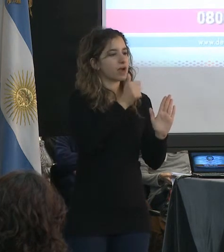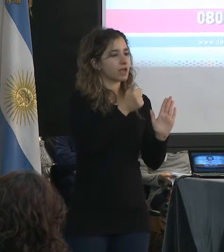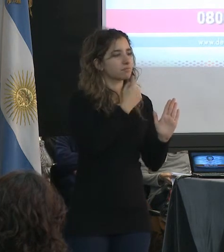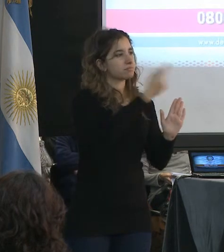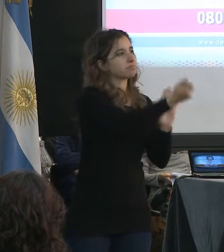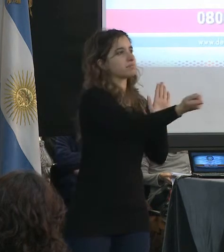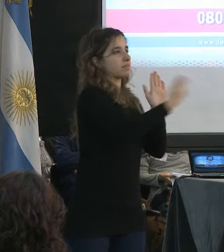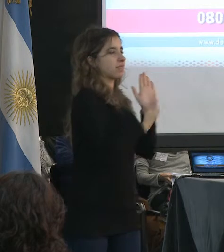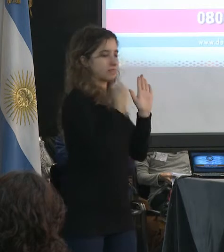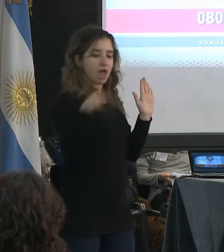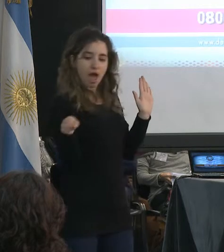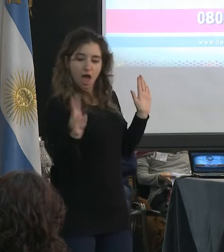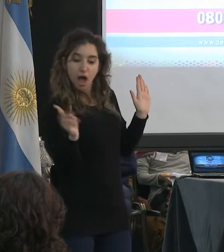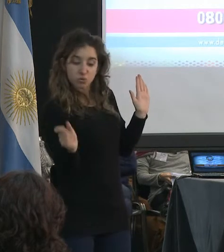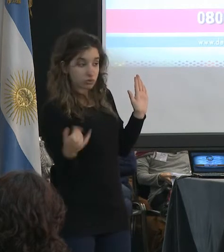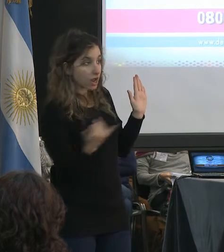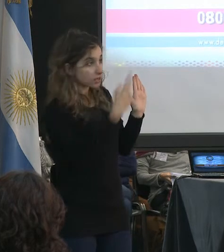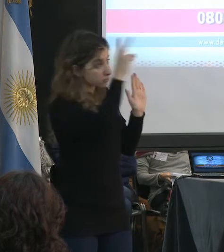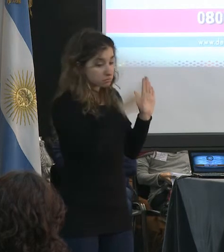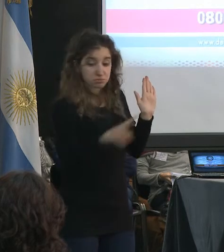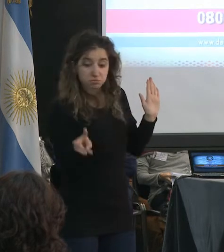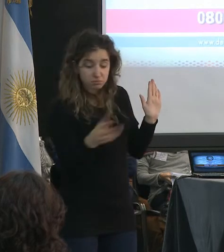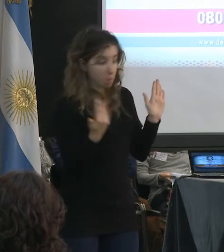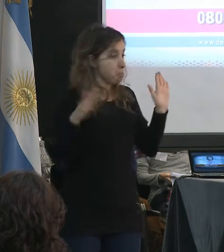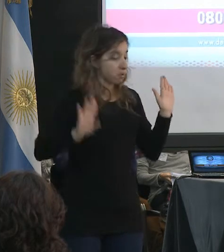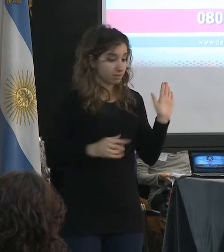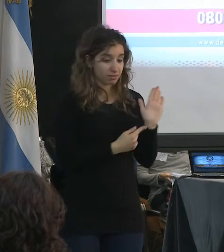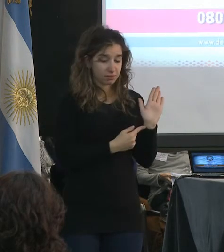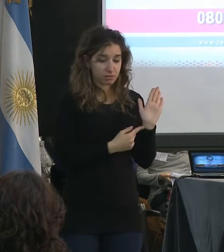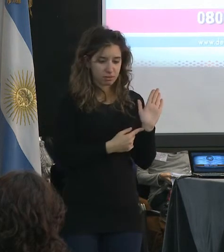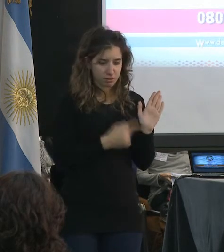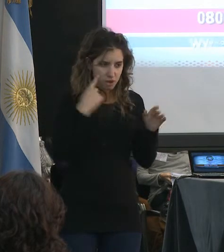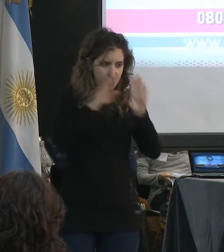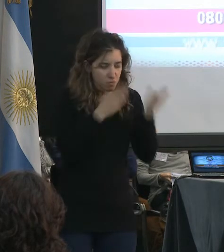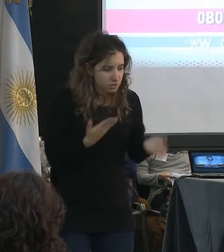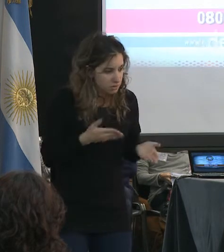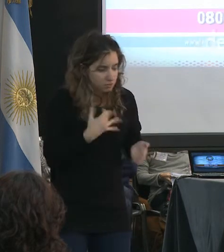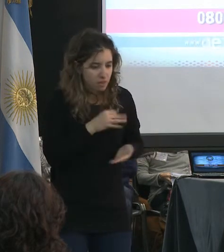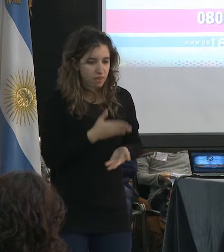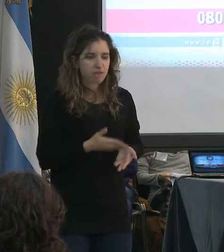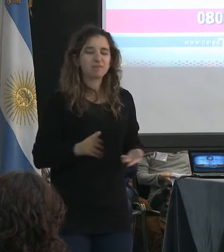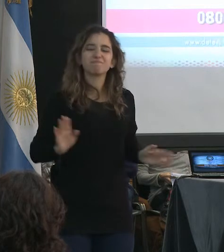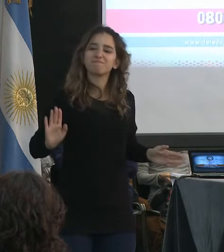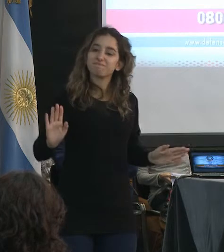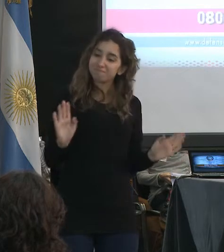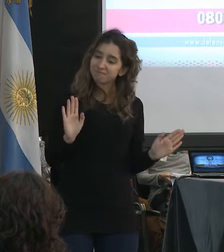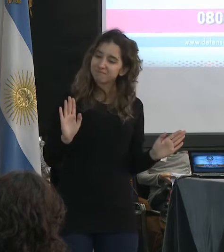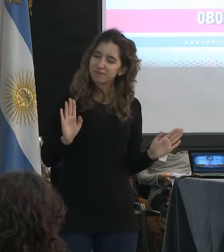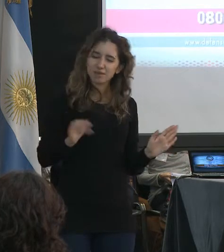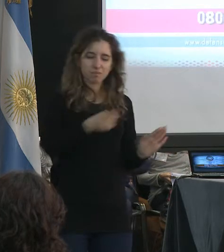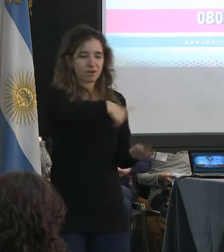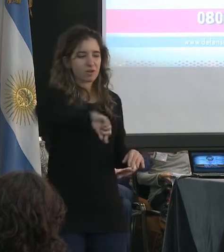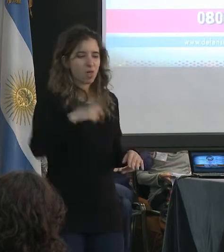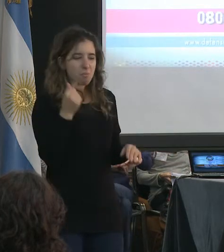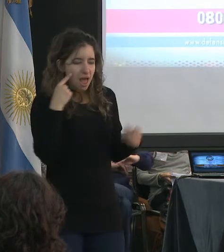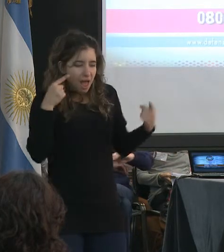funcionar. Esto no es difícil hacerlo. Sin embargo, los grandes intereses siguen existiendo